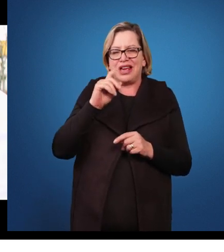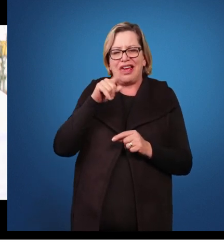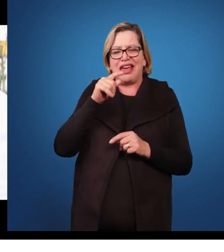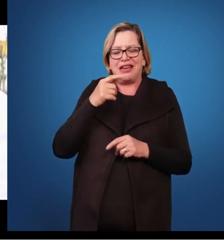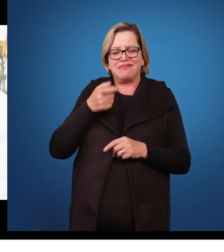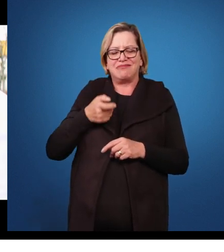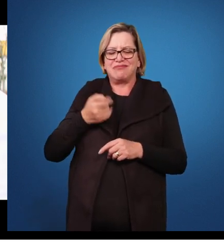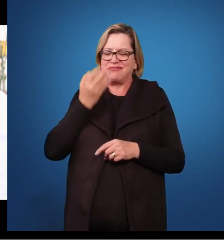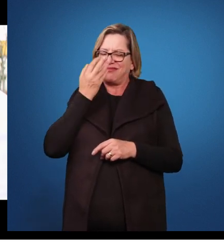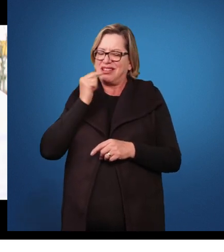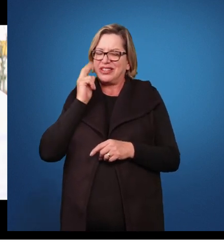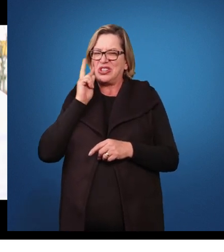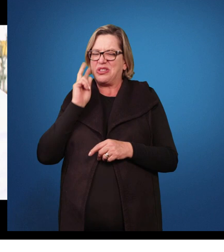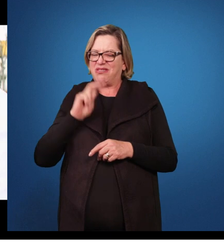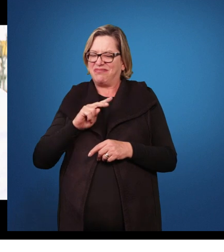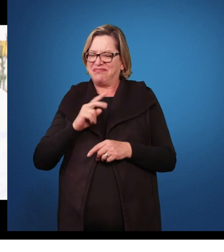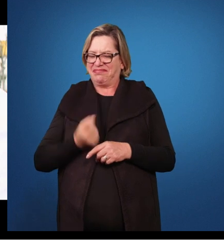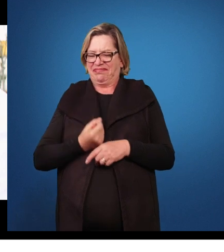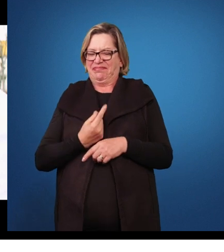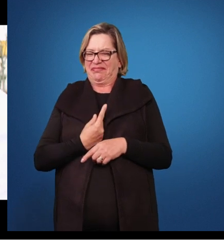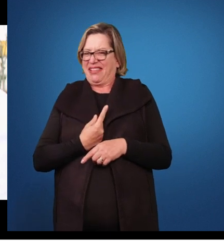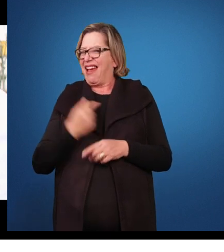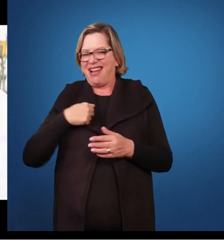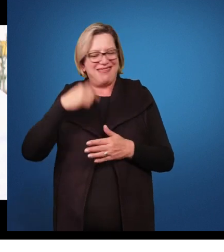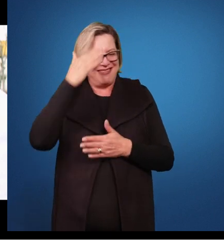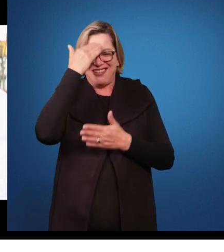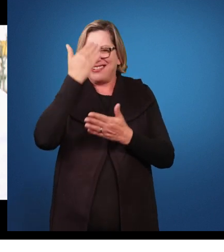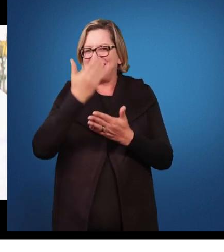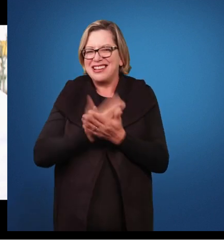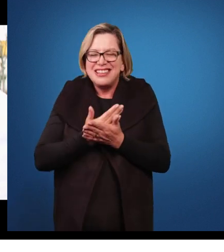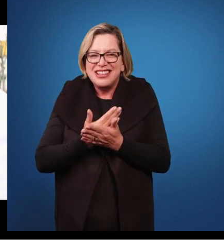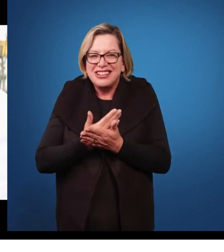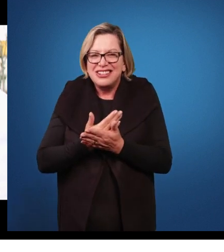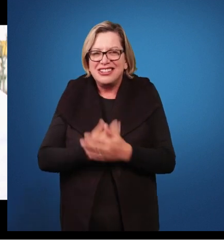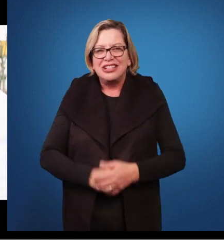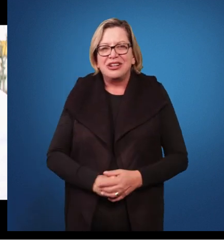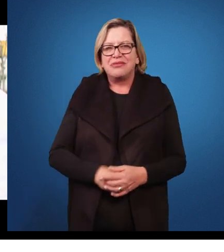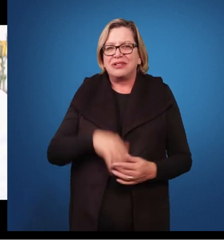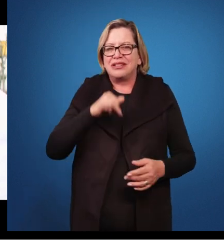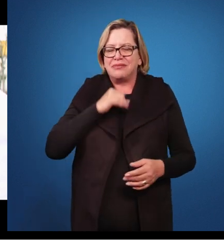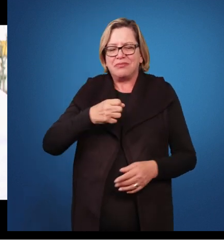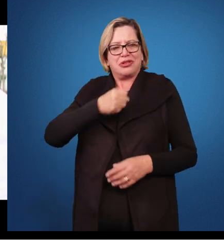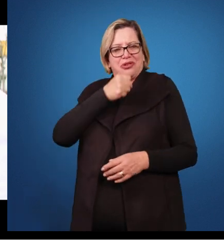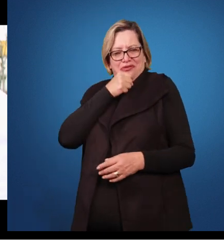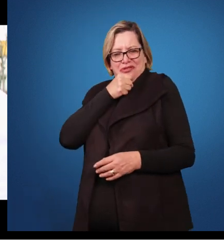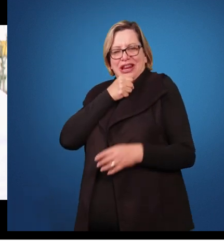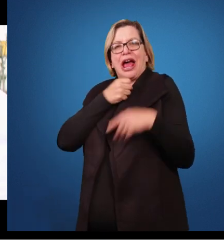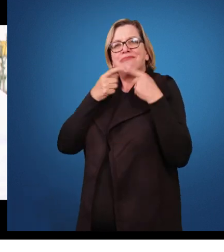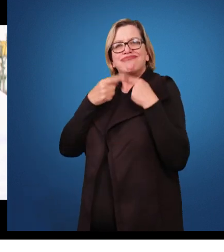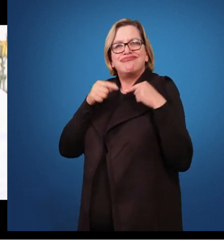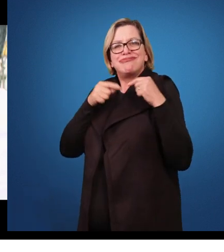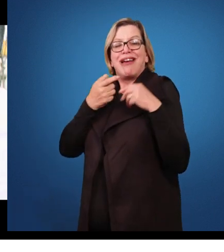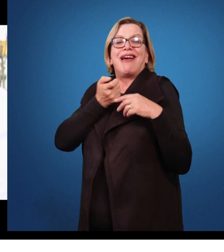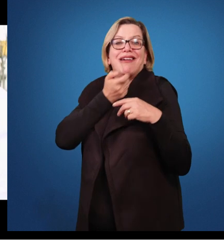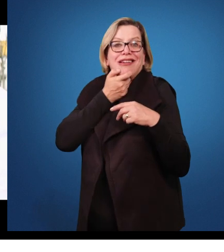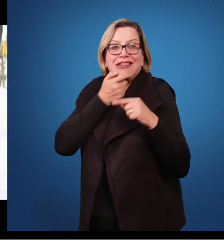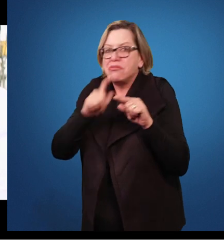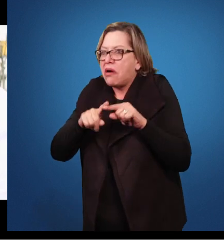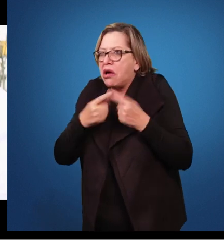acredito que ela faz tudo isso, né? Ela pega um microfone e canta uma música em inglês e ninguém ensinou inglês pra ela. E ela não